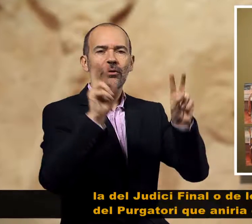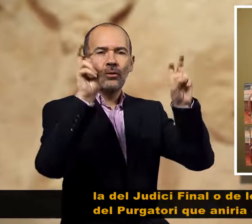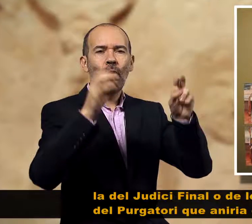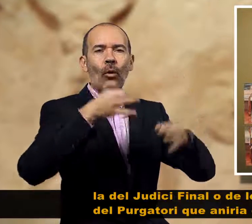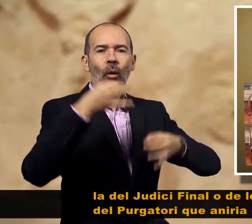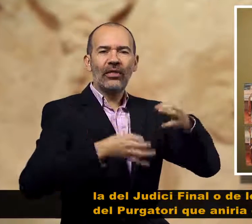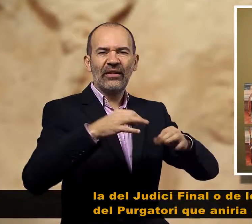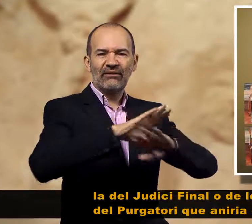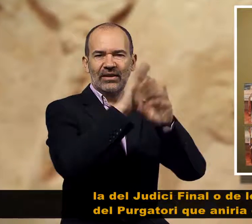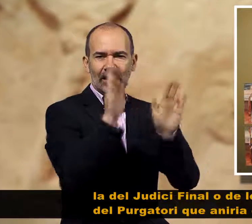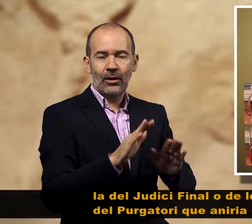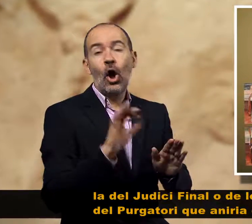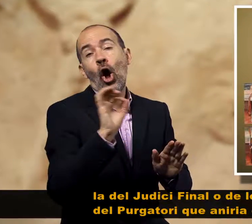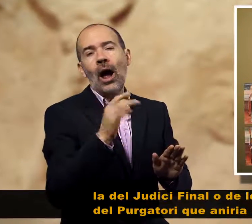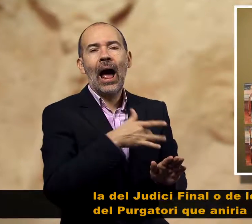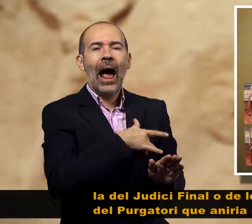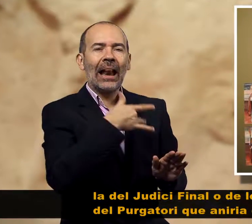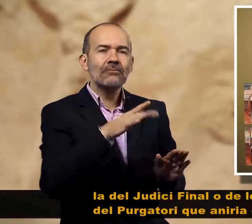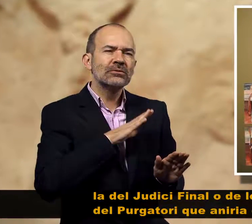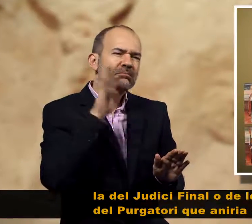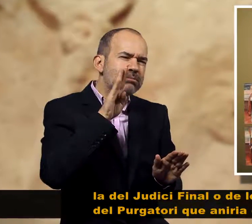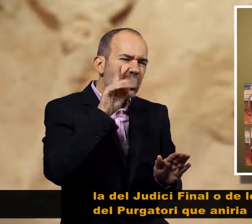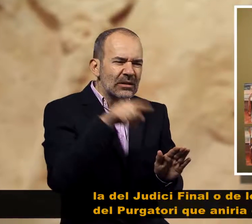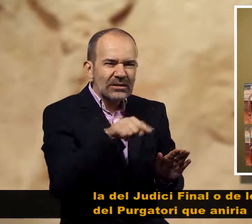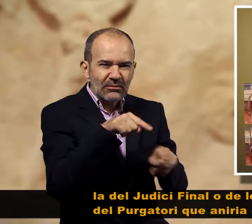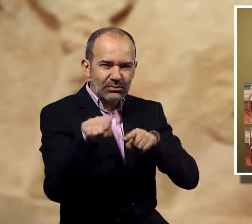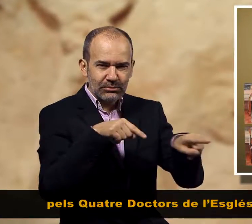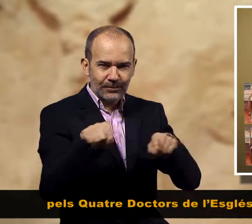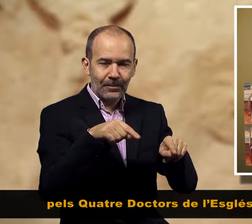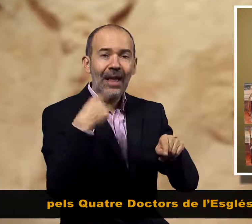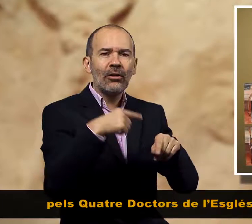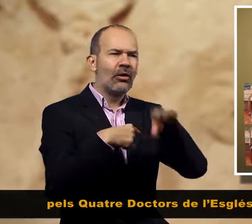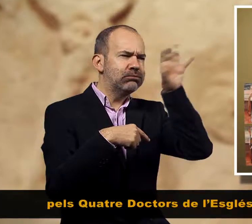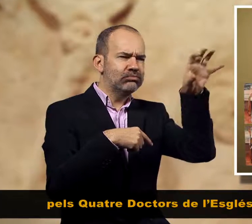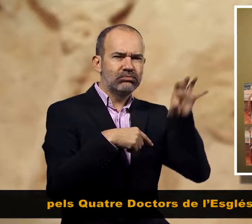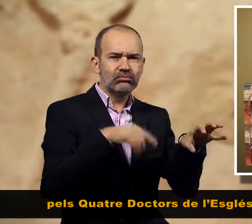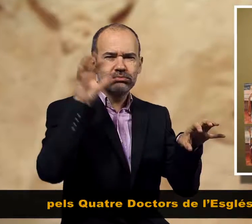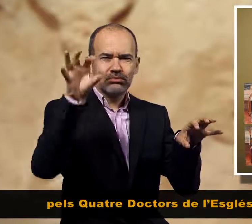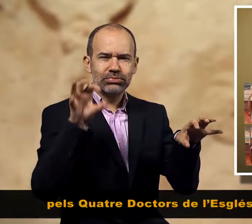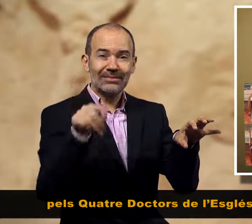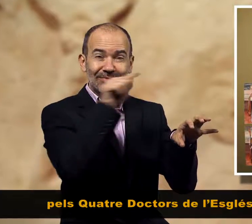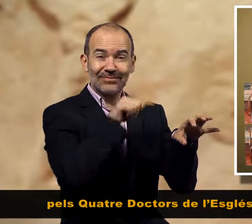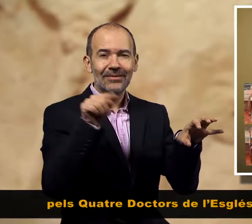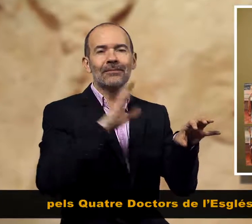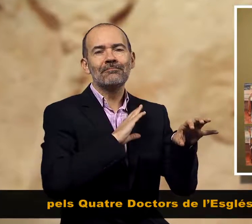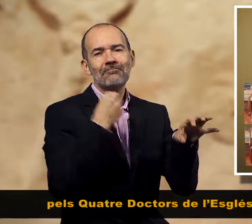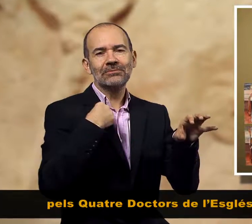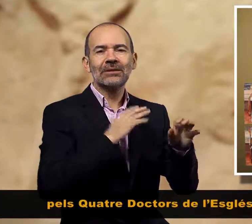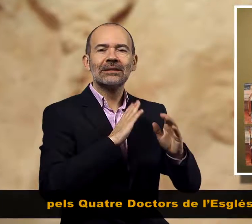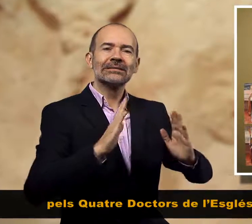o de les ànimes del purgatori, que aniria custodiat pels quatre doctors de l'església a cada costat,